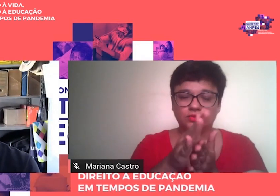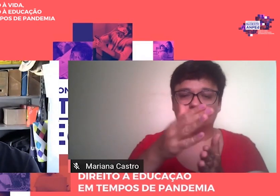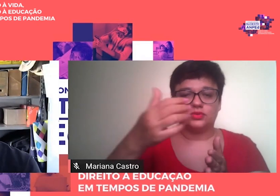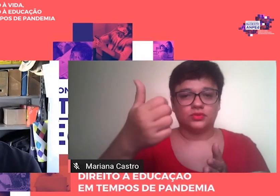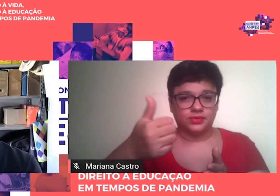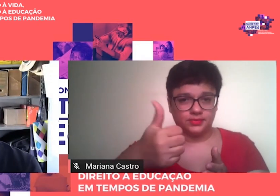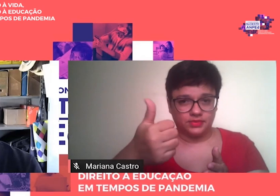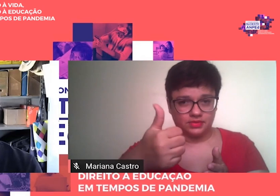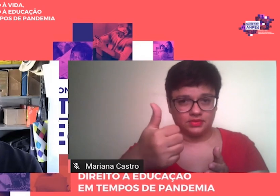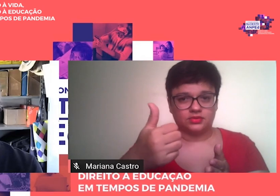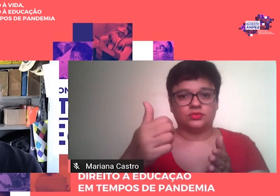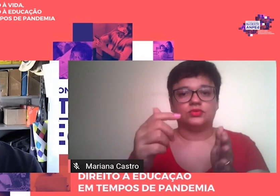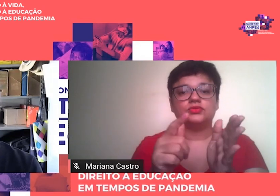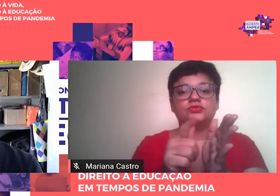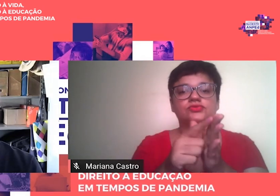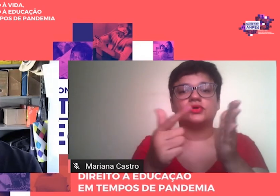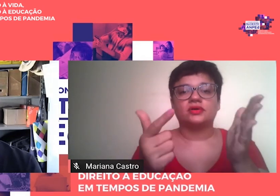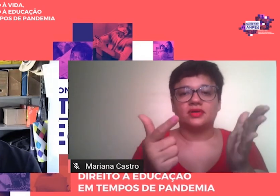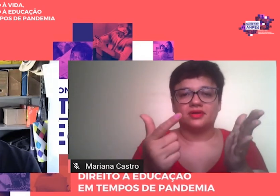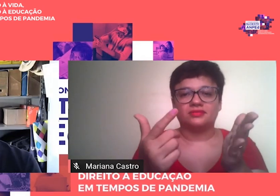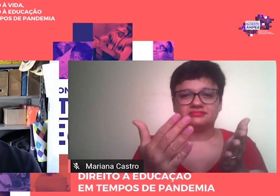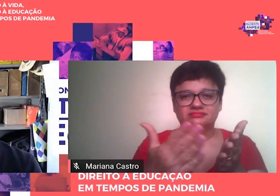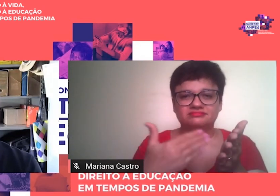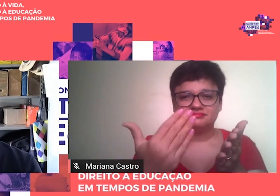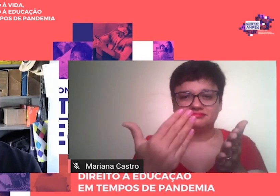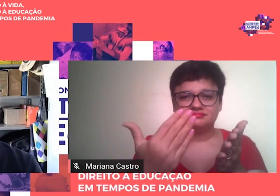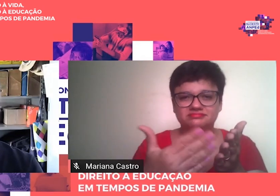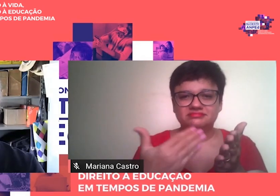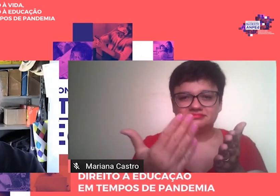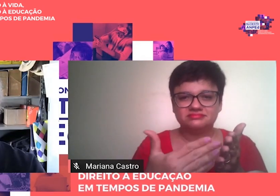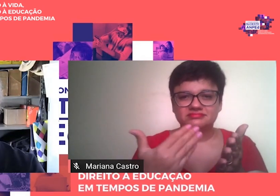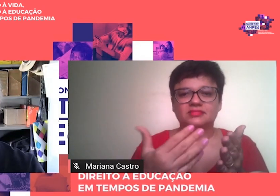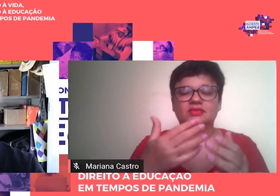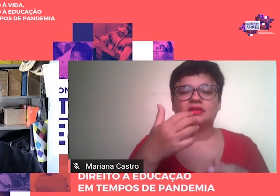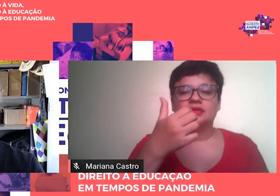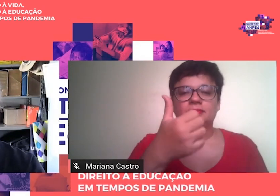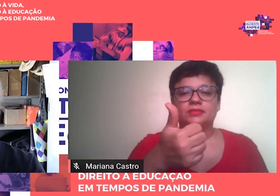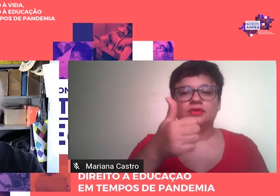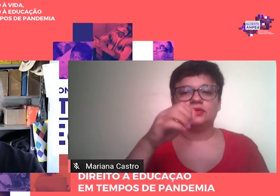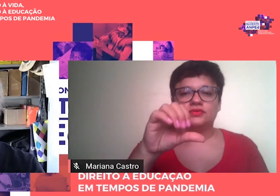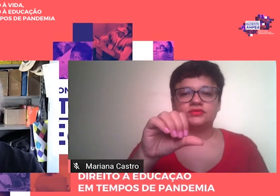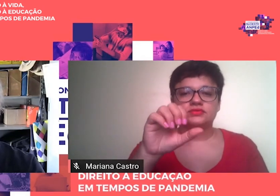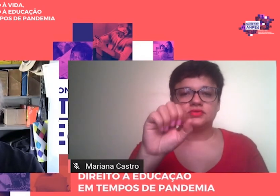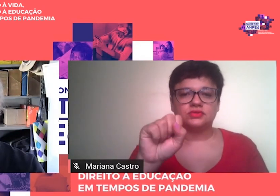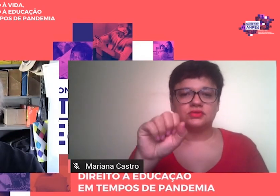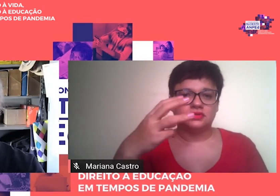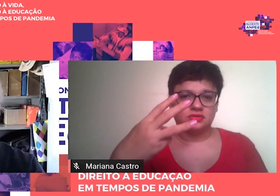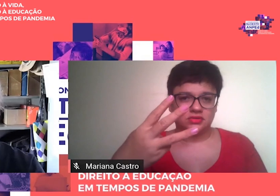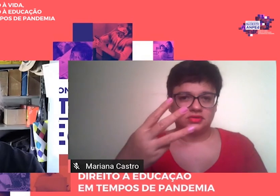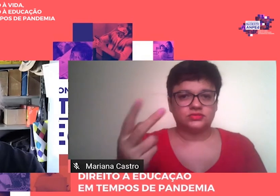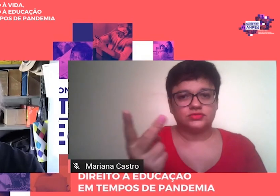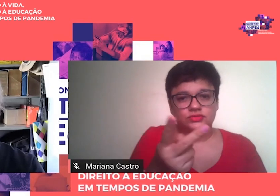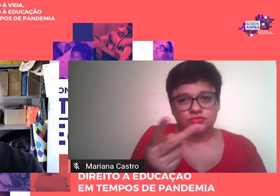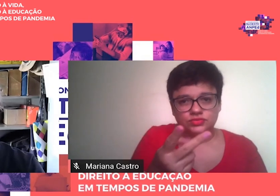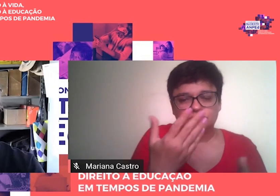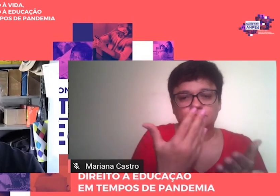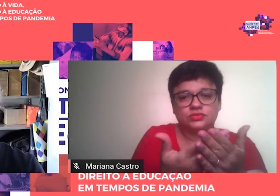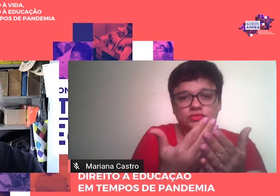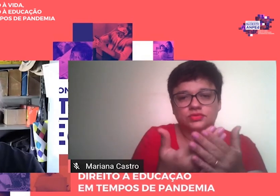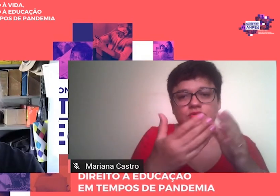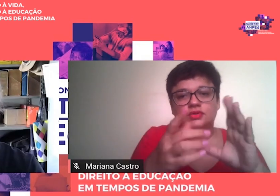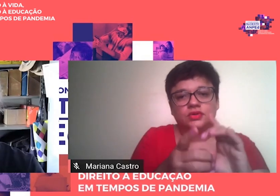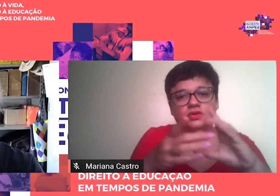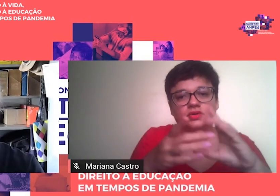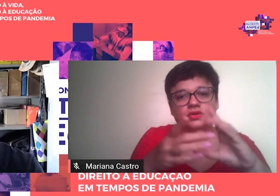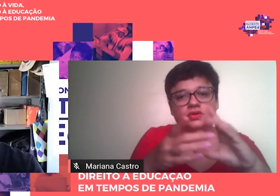periódico. Em 1983, ambos integraram o livro Escola e Democracia, junto com